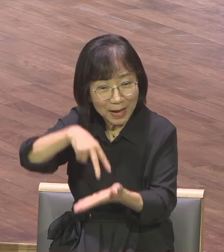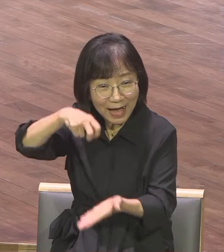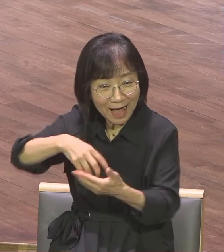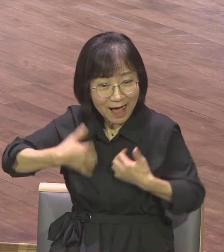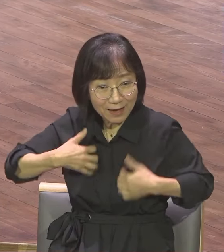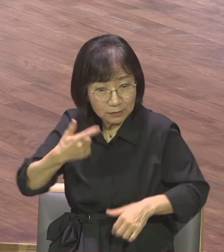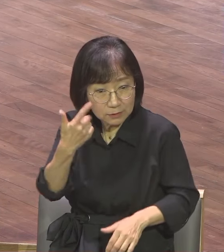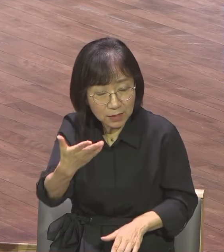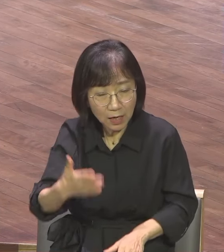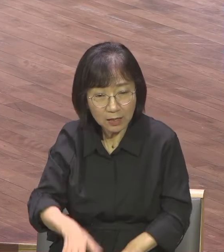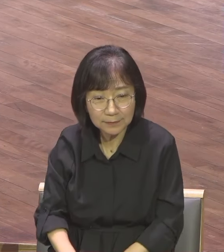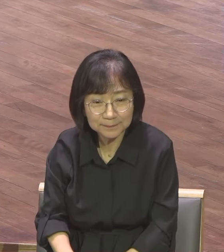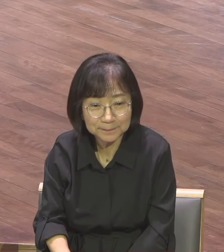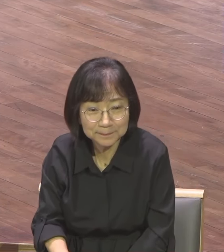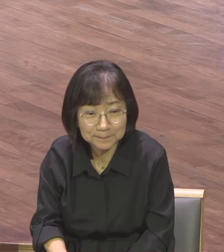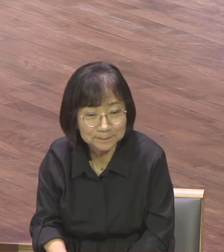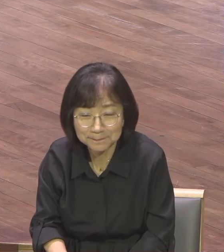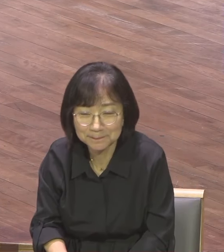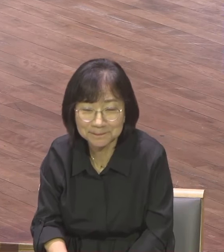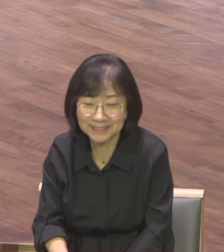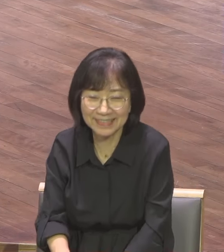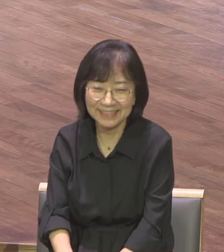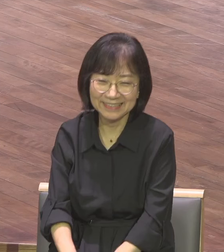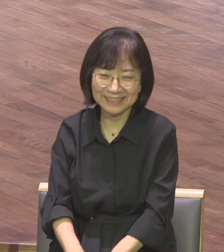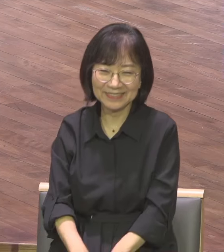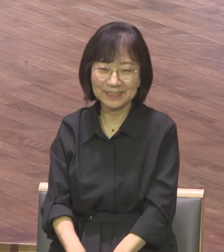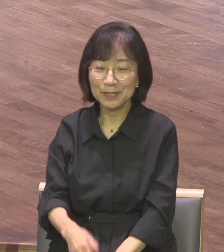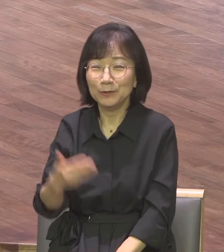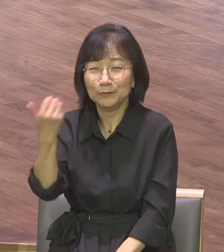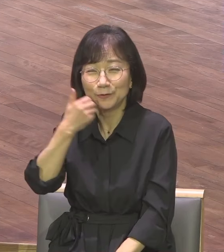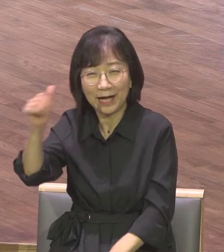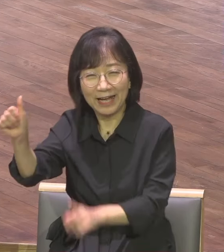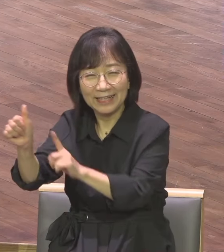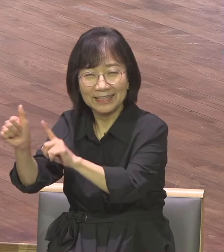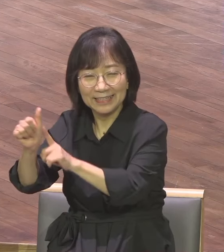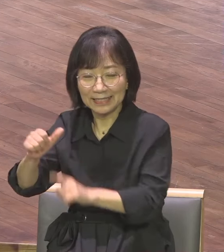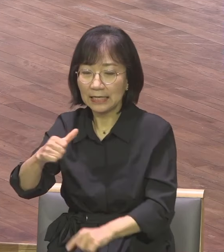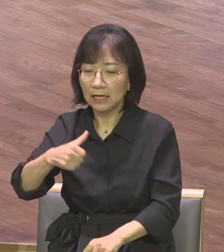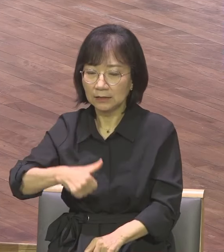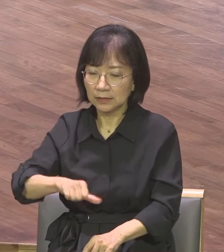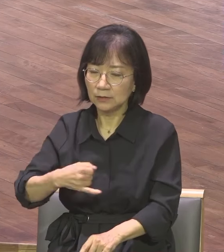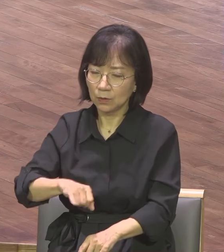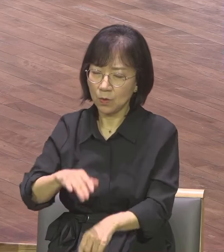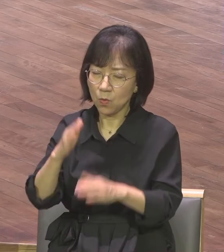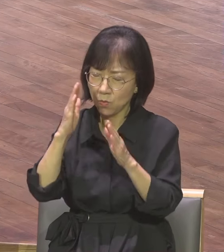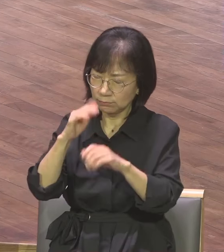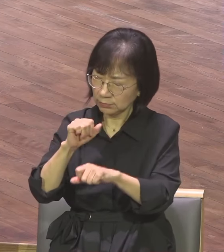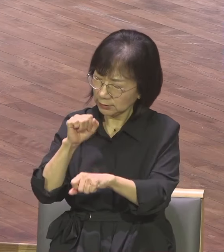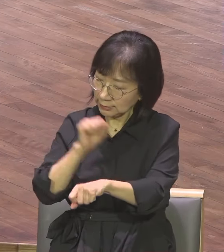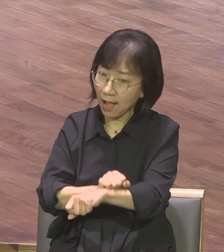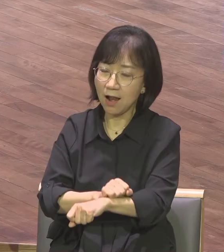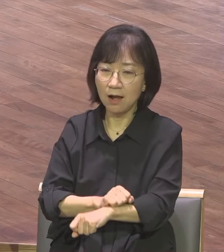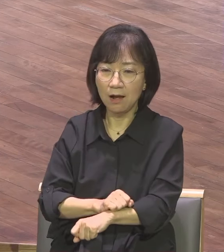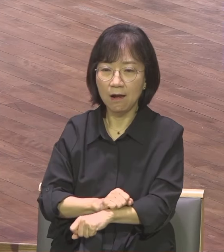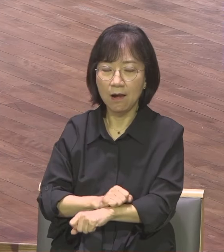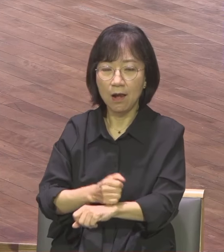어떤 분이 자기 자녀가 공부를 잘했어요 그래서 외고를 갔습니다 외고는